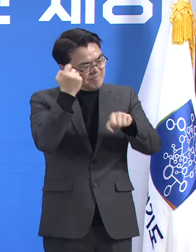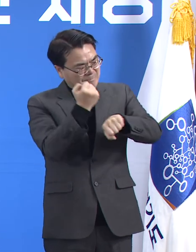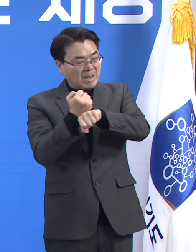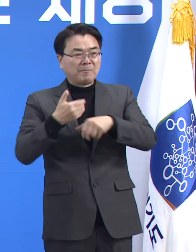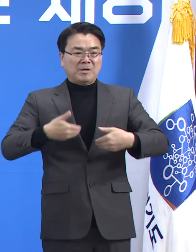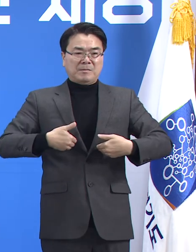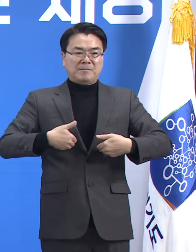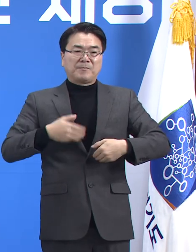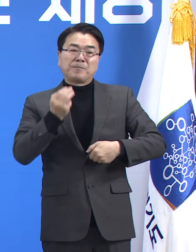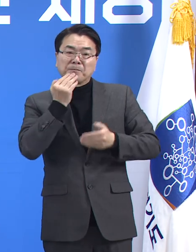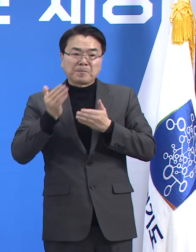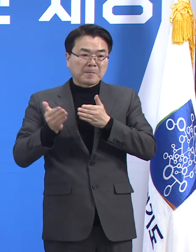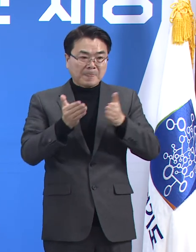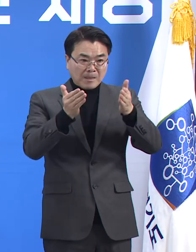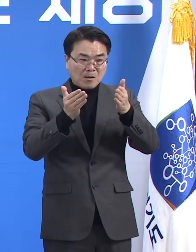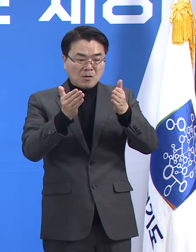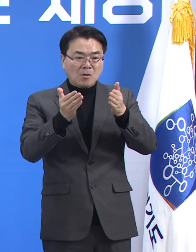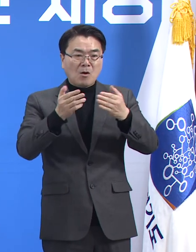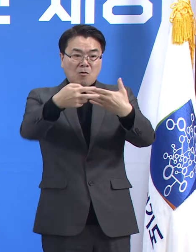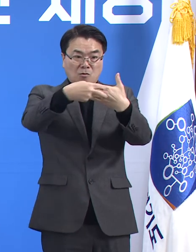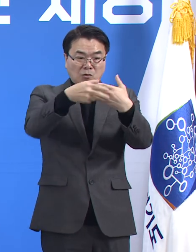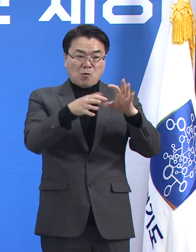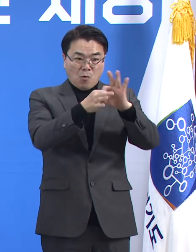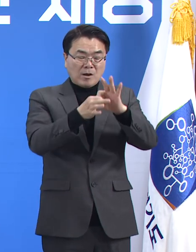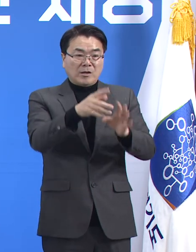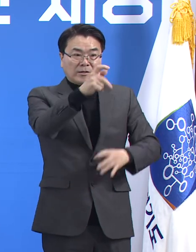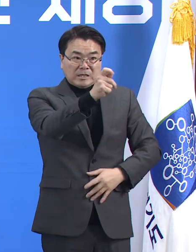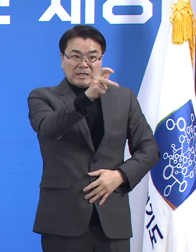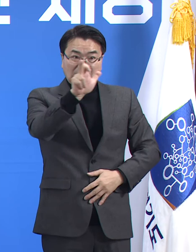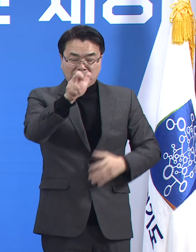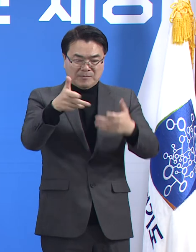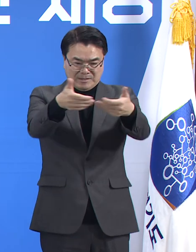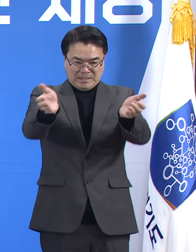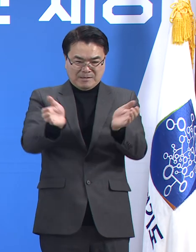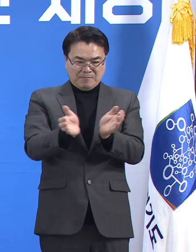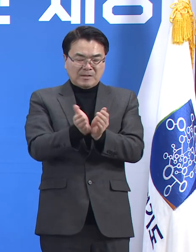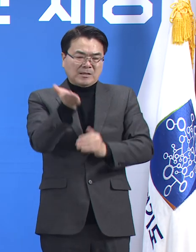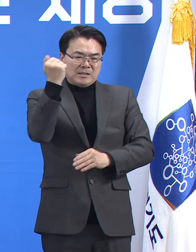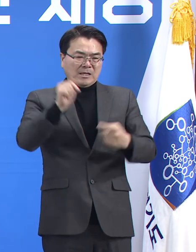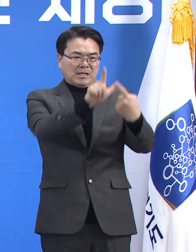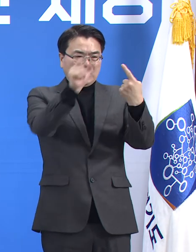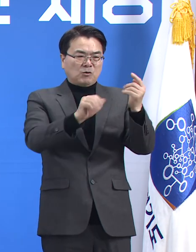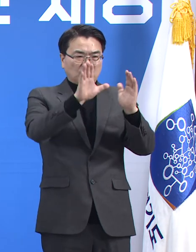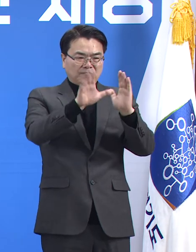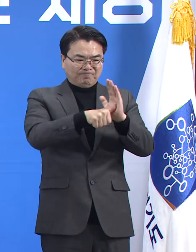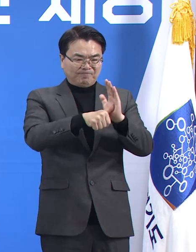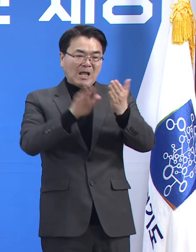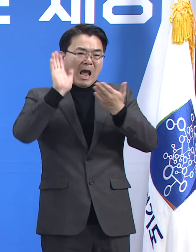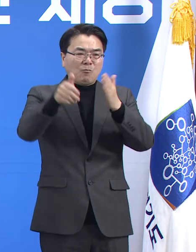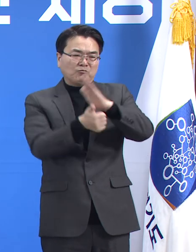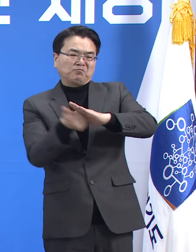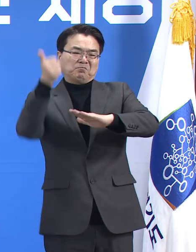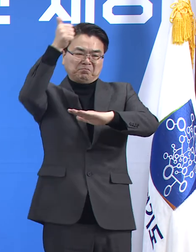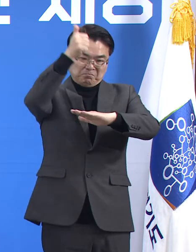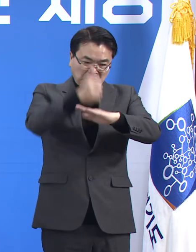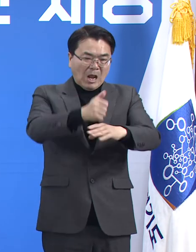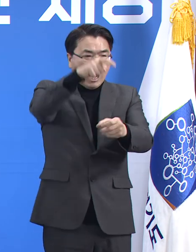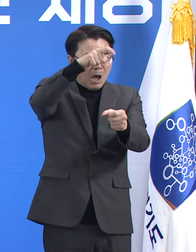도회의료자원 TF에서는 지난 1월 회의에서 다음과 같이 3가지 성과 목표를 세웠습니다.